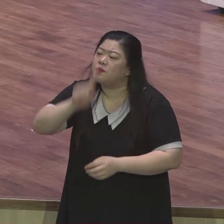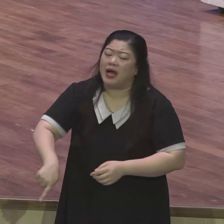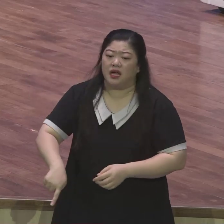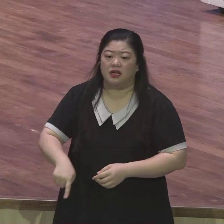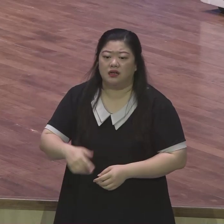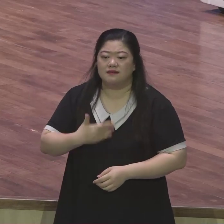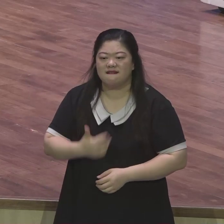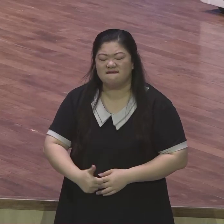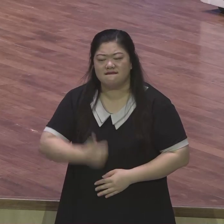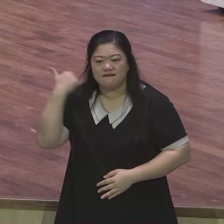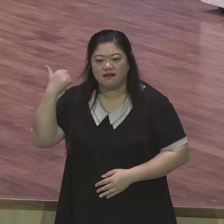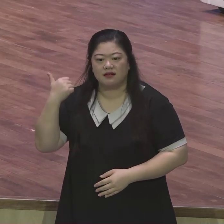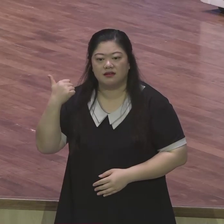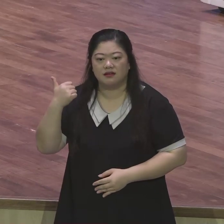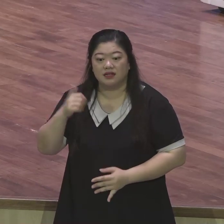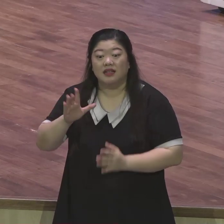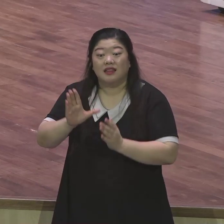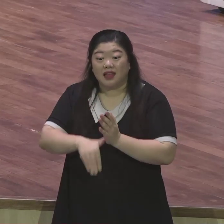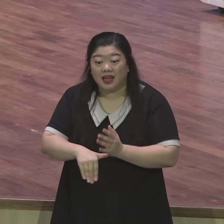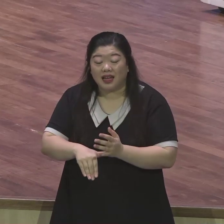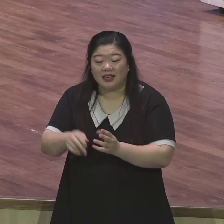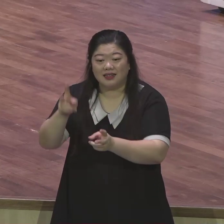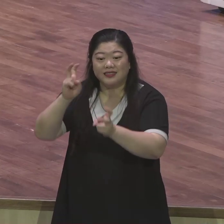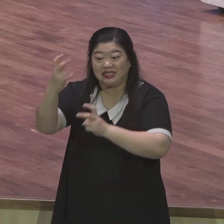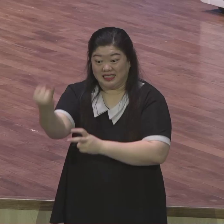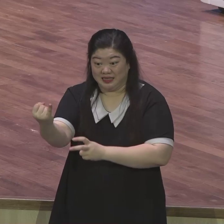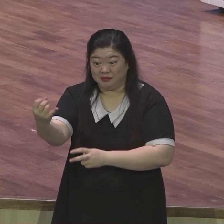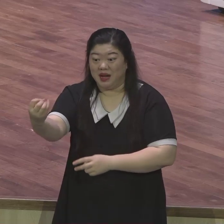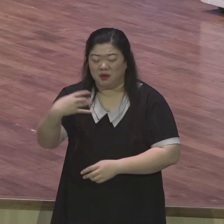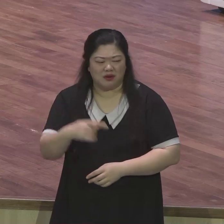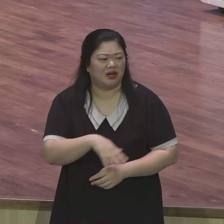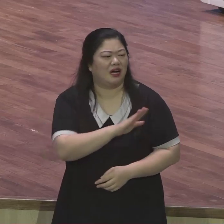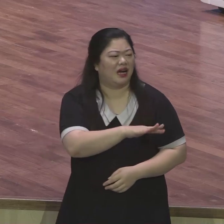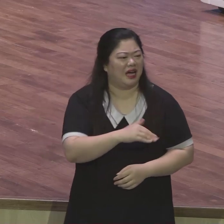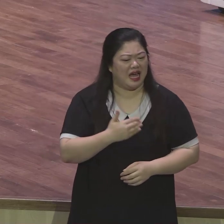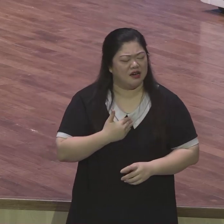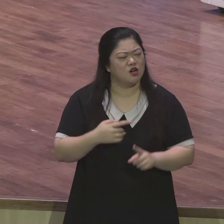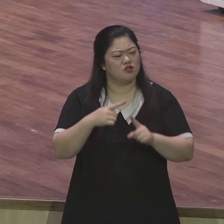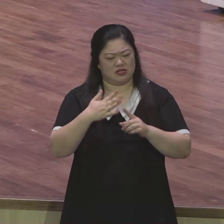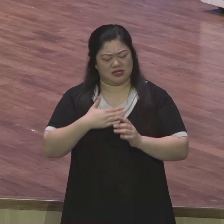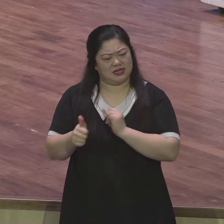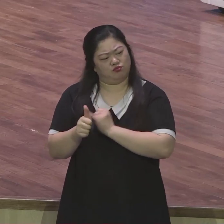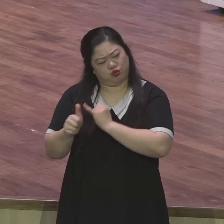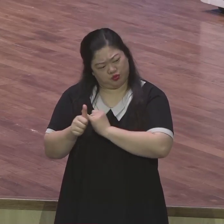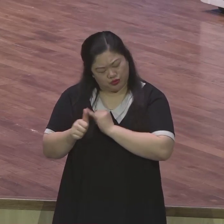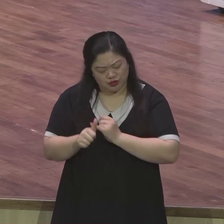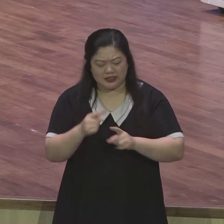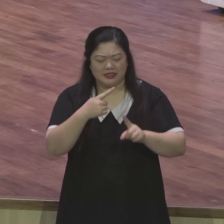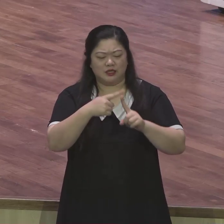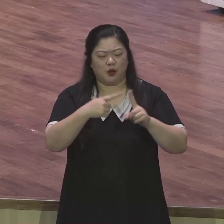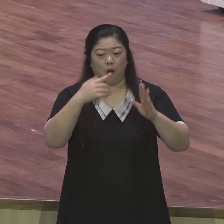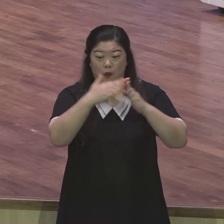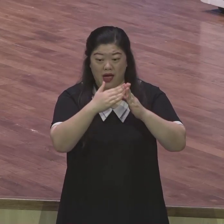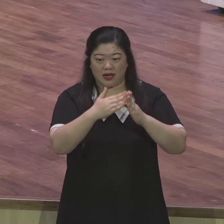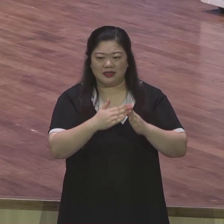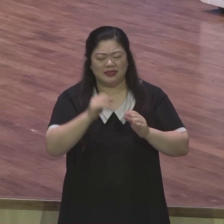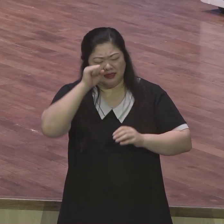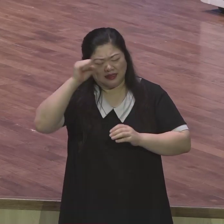그때 솔직하게 얘기하시더라고요 나랑 우리 남편이 10년 동안 새벽 예배 차량 인도했고 10년은 화장실 청소했고